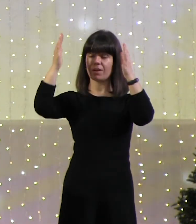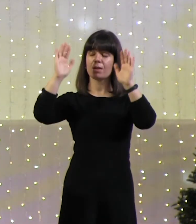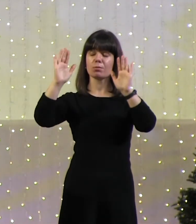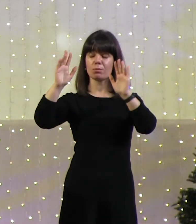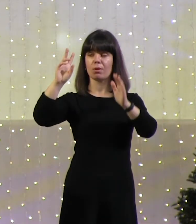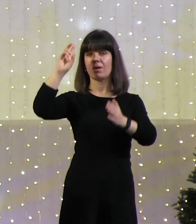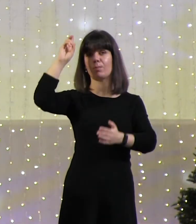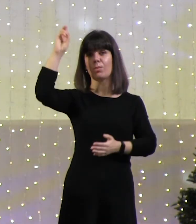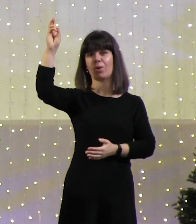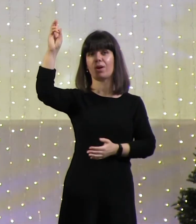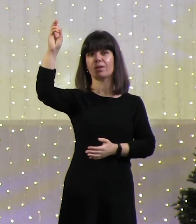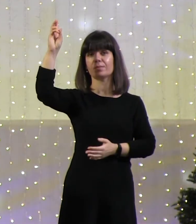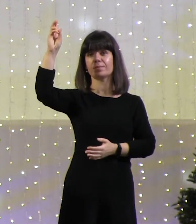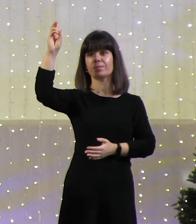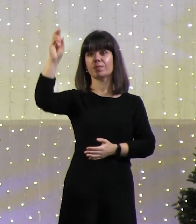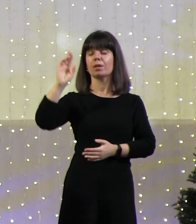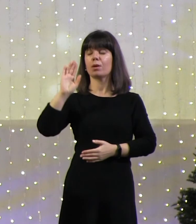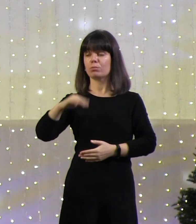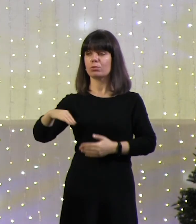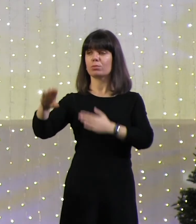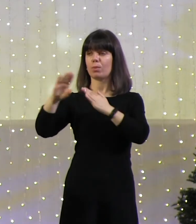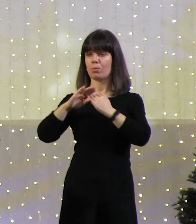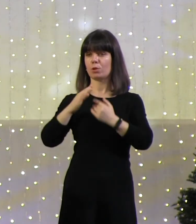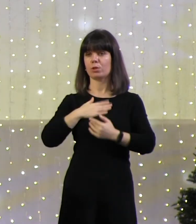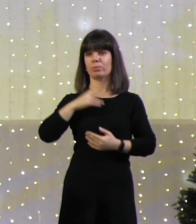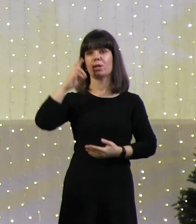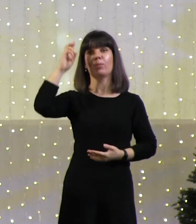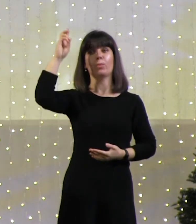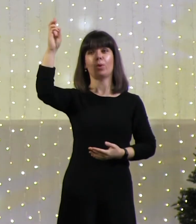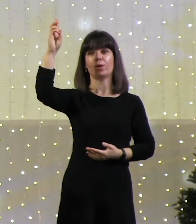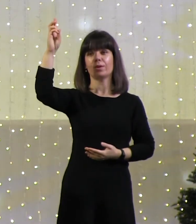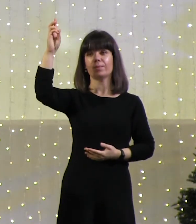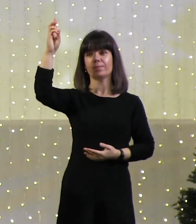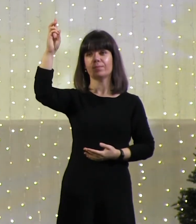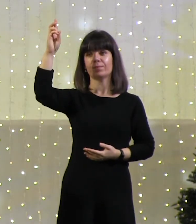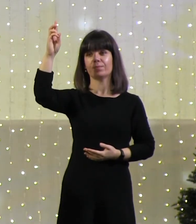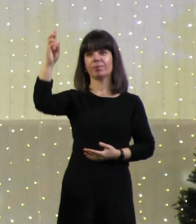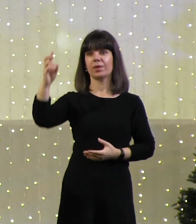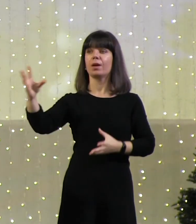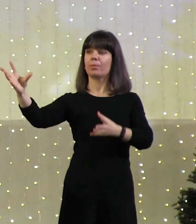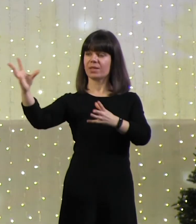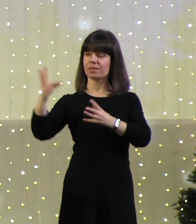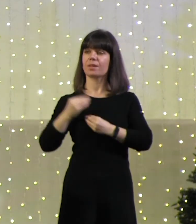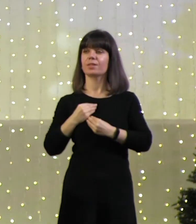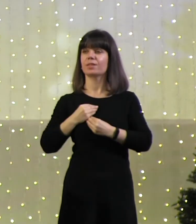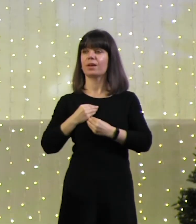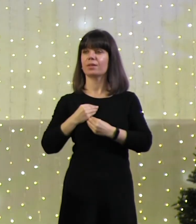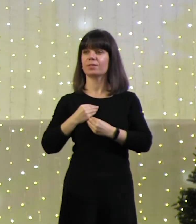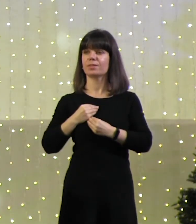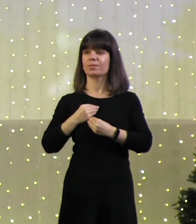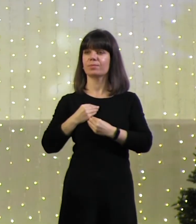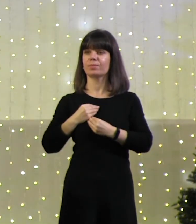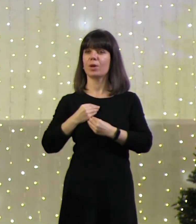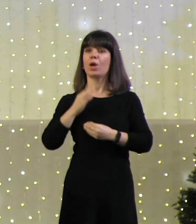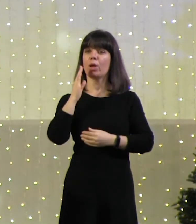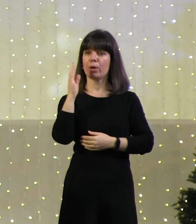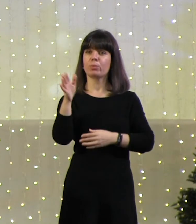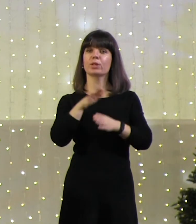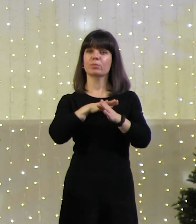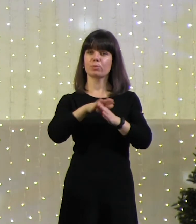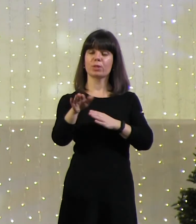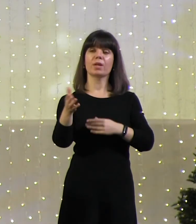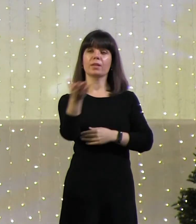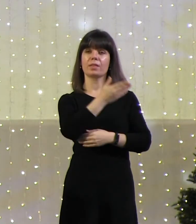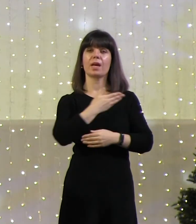Бога. И да поможет мне в этом Бог. Присоединяйтесь и будем исполнять наше